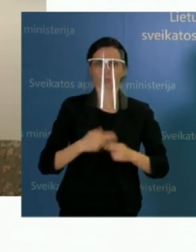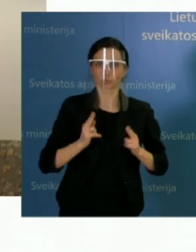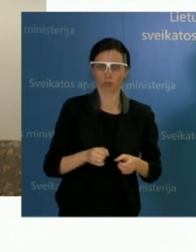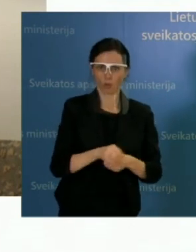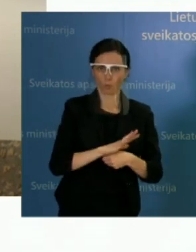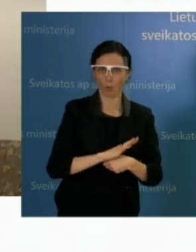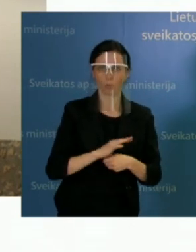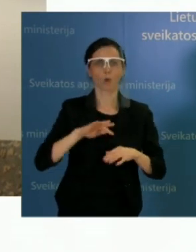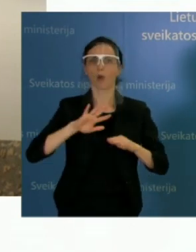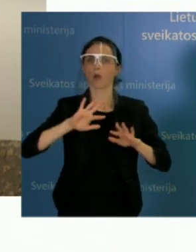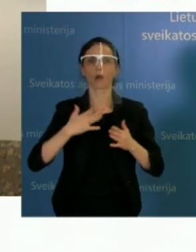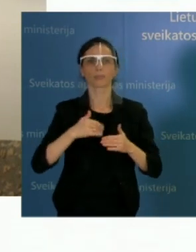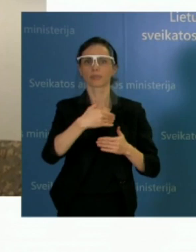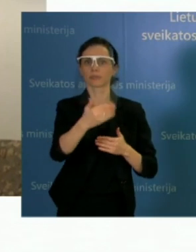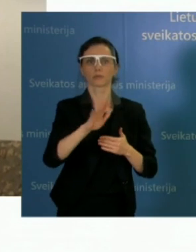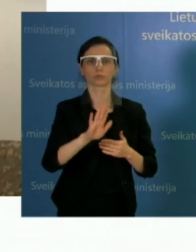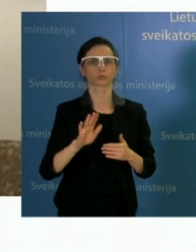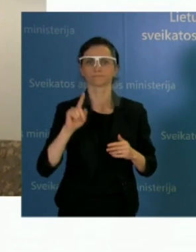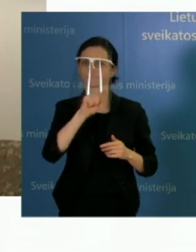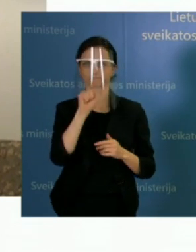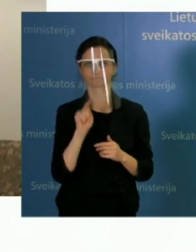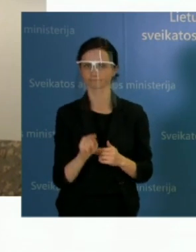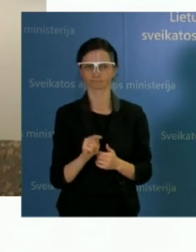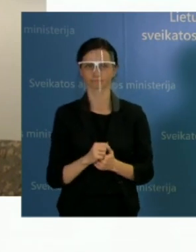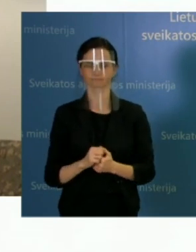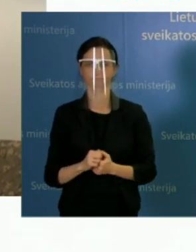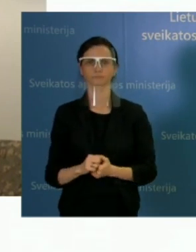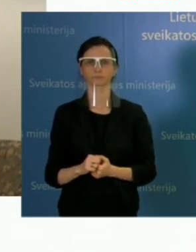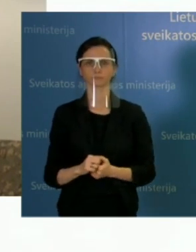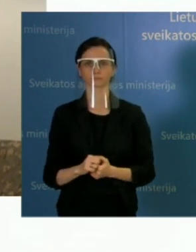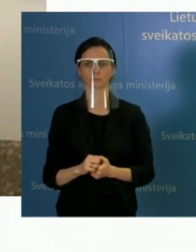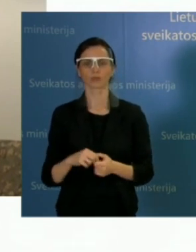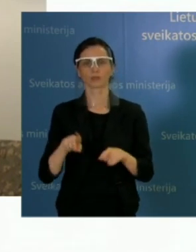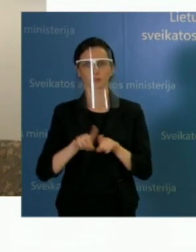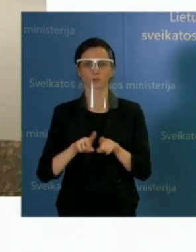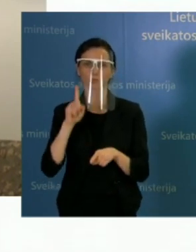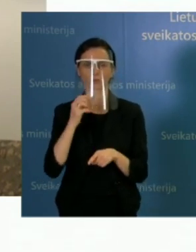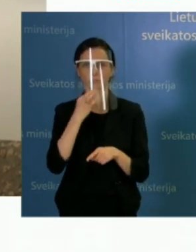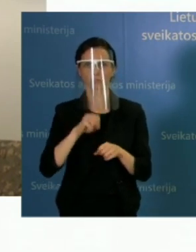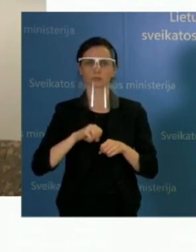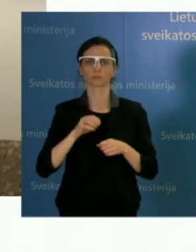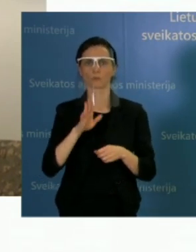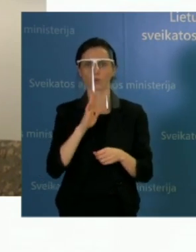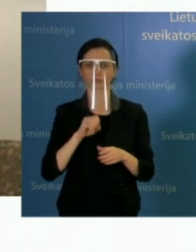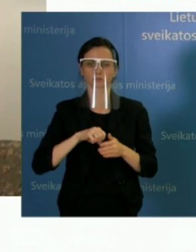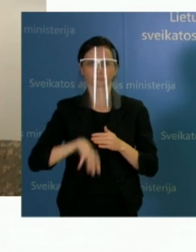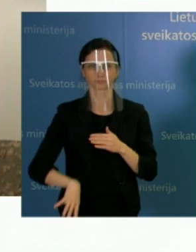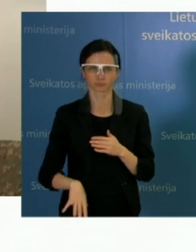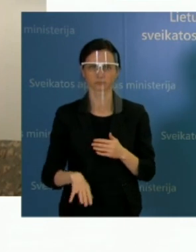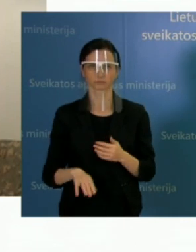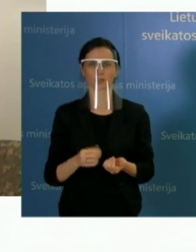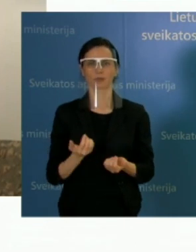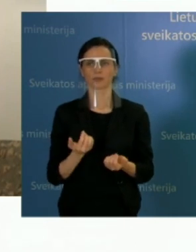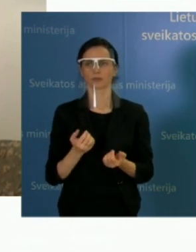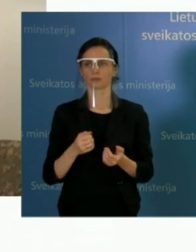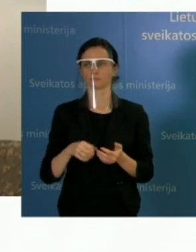Turiu pasakyti, kad yra nemažai persileidimų, kurie taip pat konstatuoti, kada